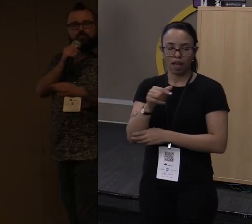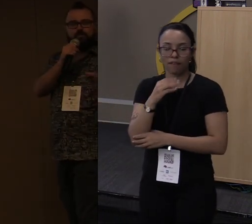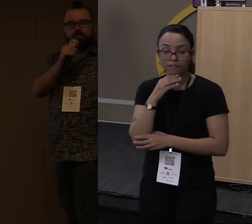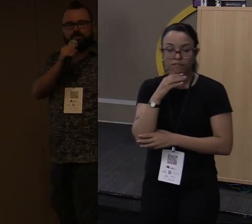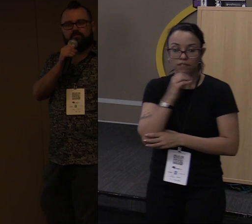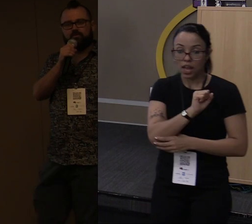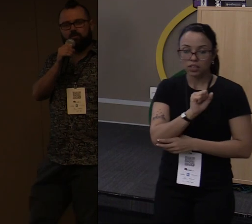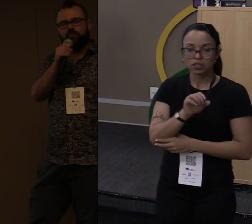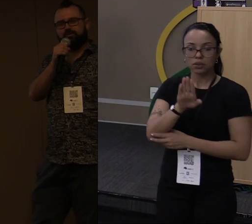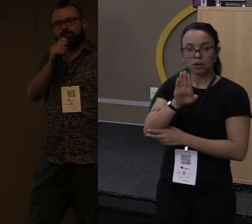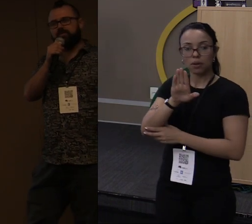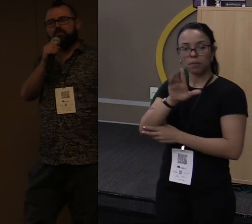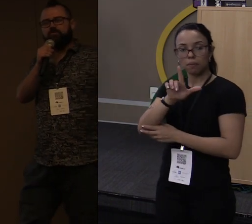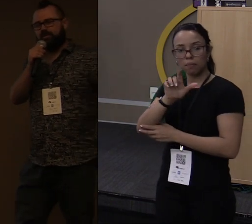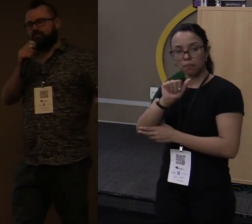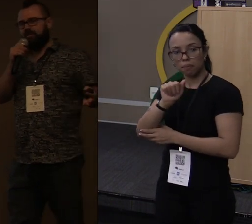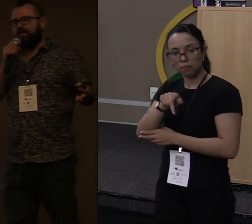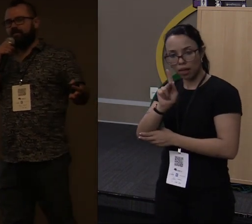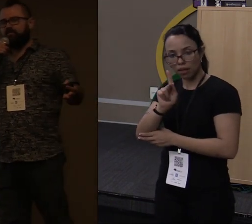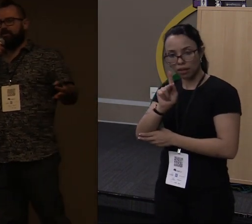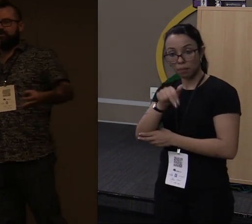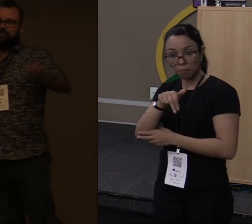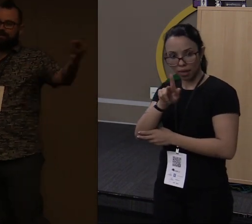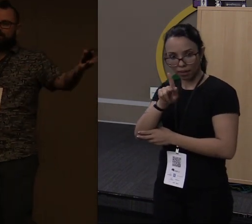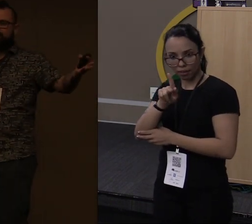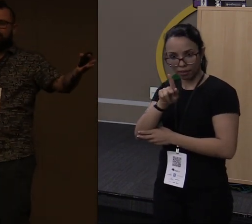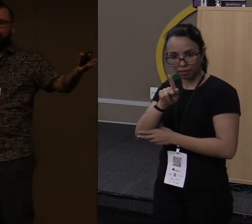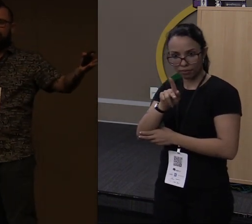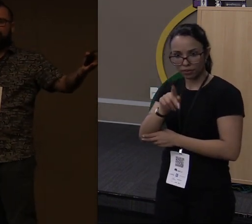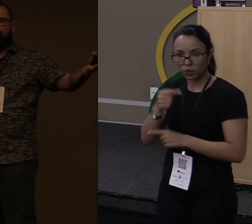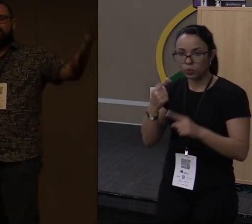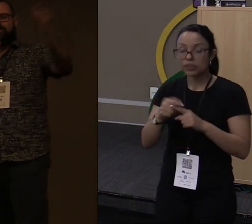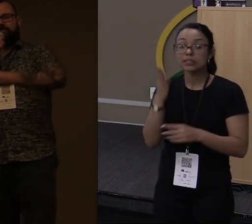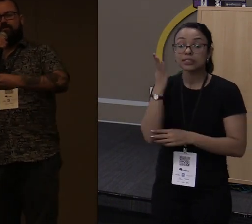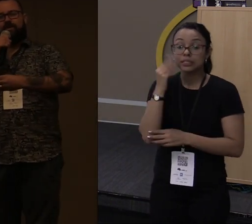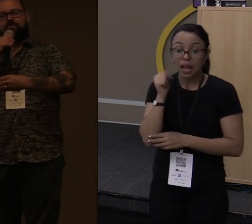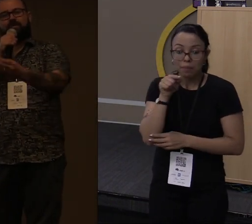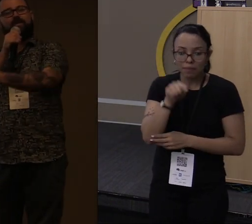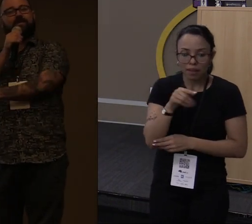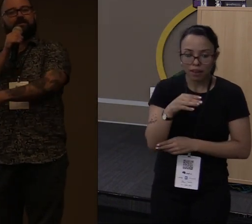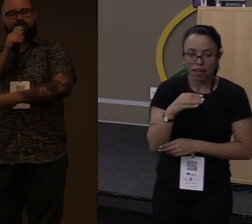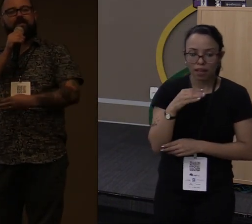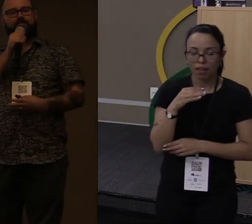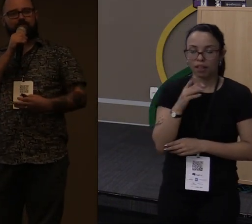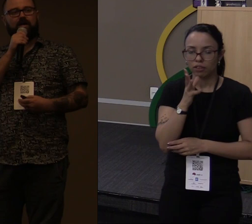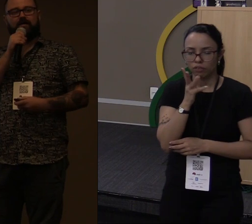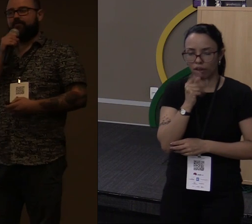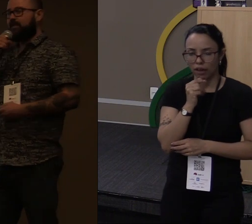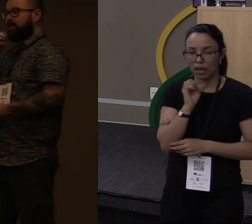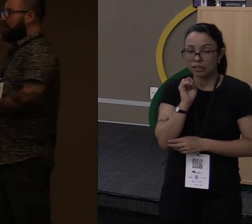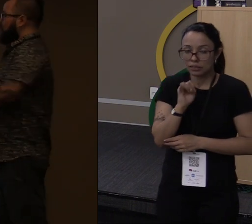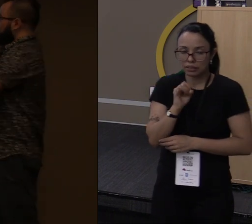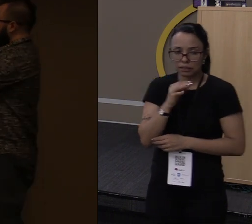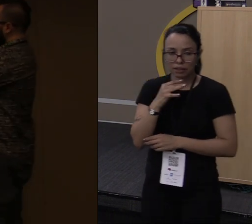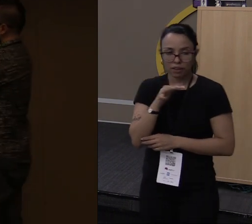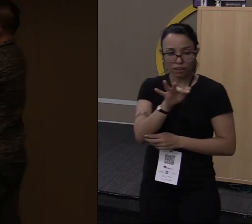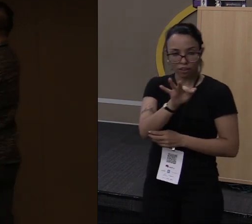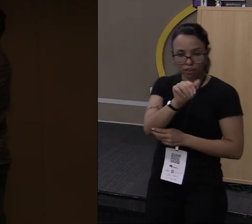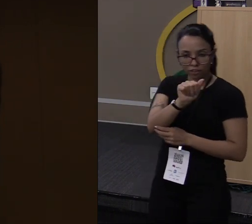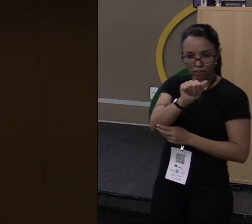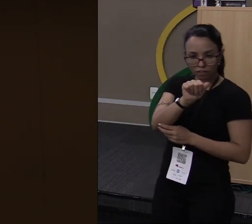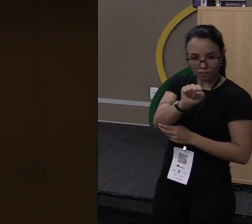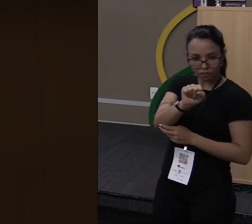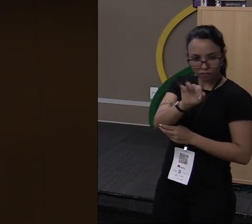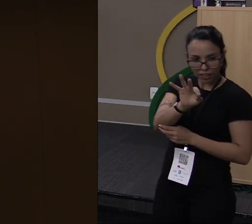Acho que todo projeto Ruby hoje em dia usa o Fast Blank. Porque já sabe que o Blank é lento. Você põe o Fast Blank lá e usa ele no lugar. Olha a